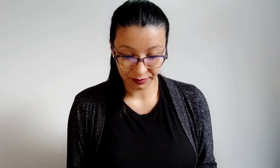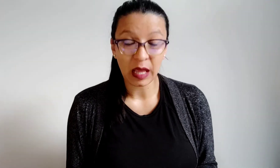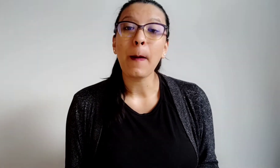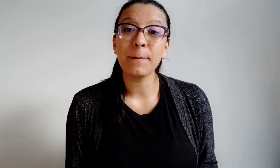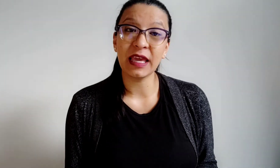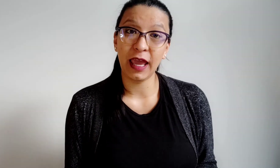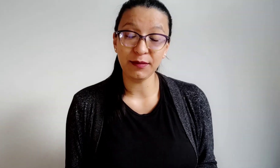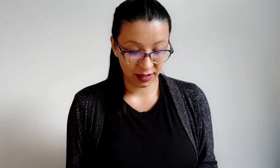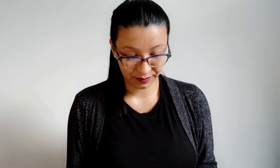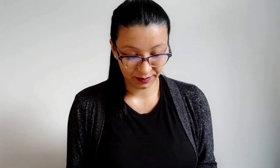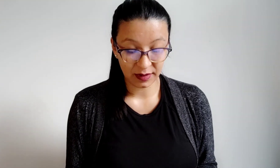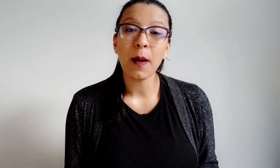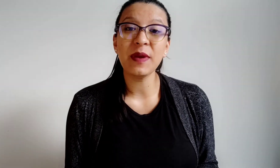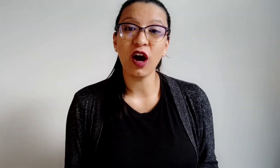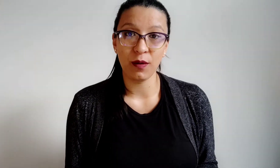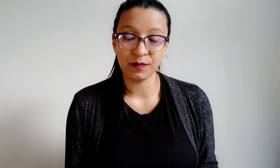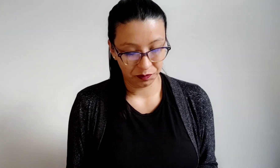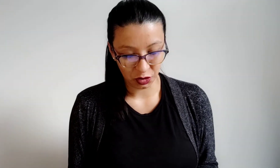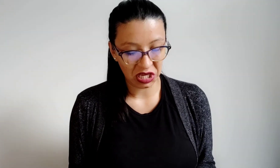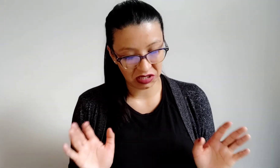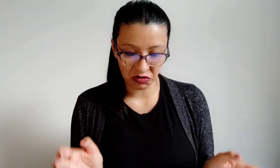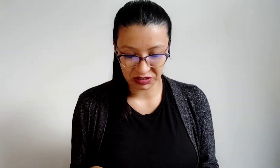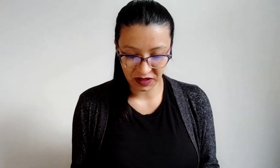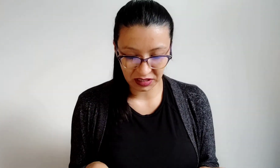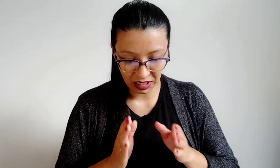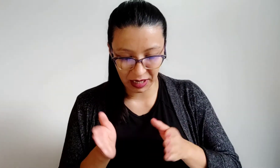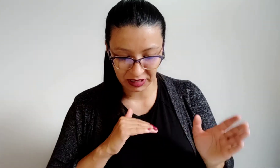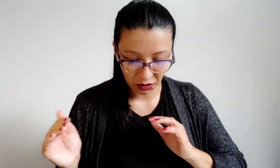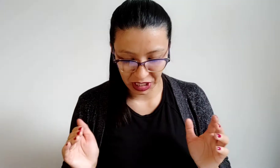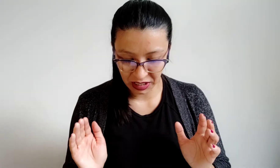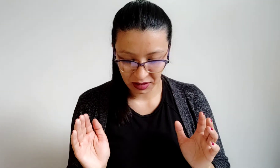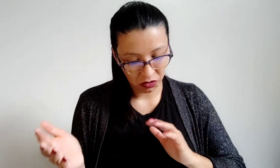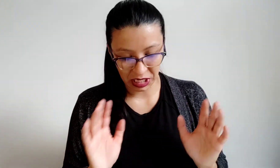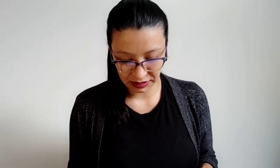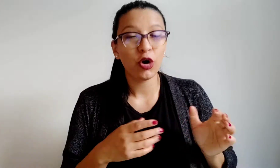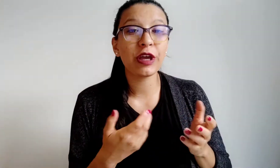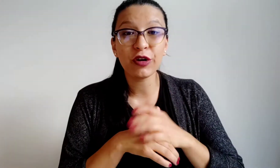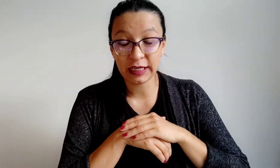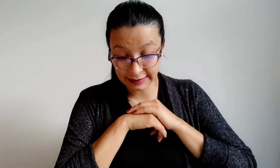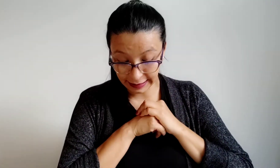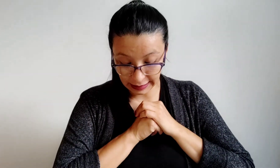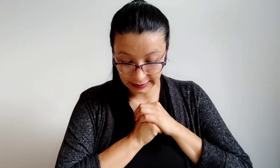Become, became, become. Ok, el de la mitad va con e, ok, listo. Ok, Siguiente.